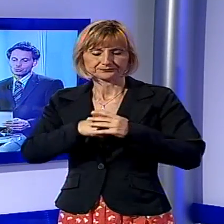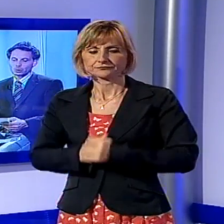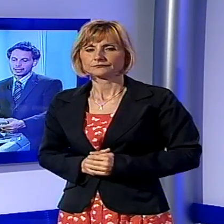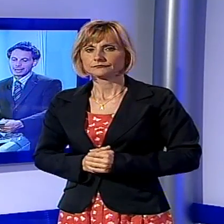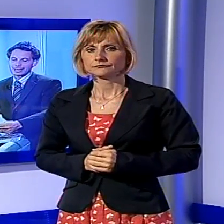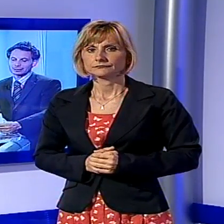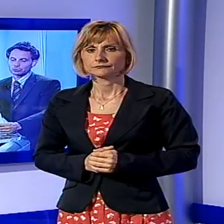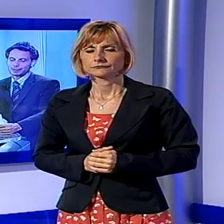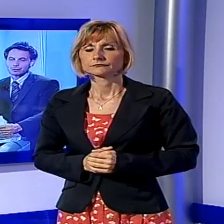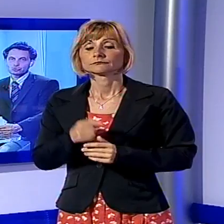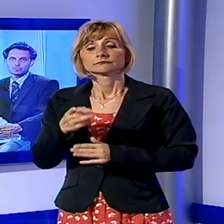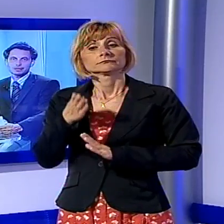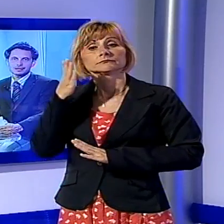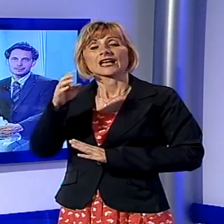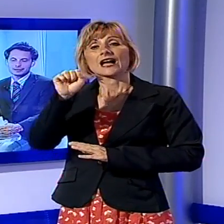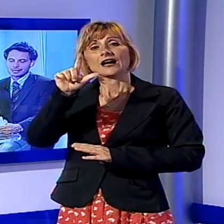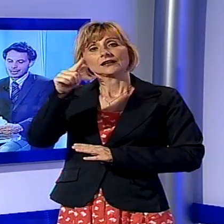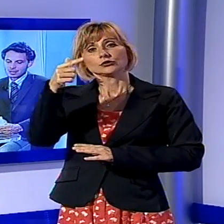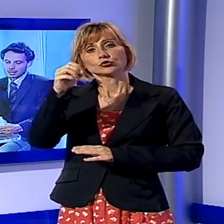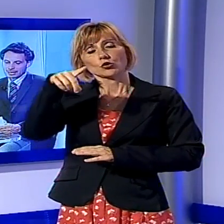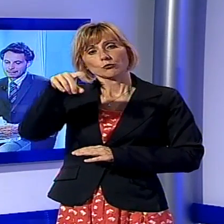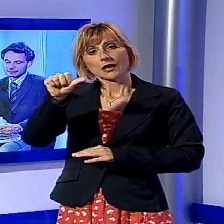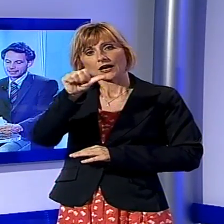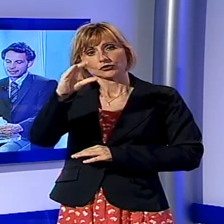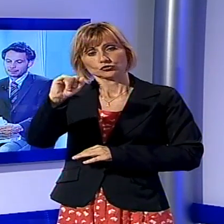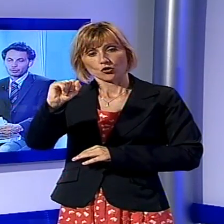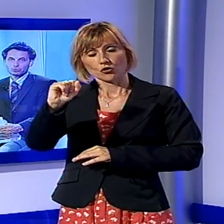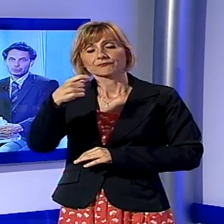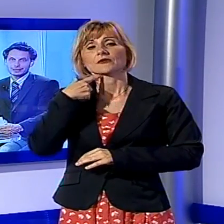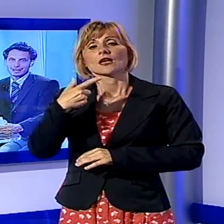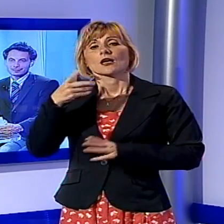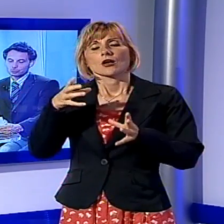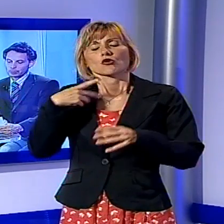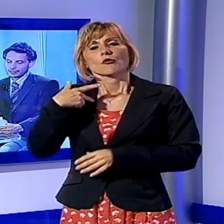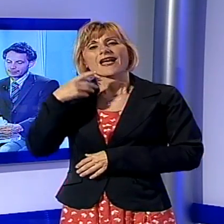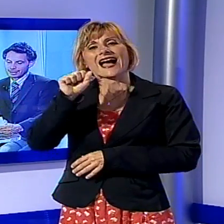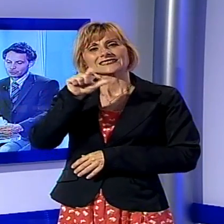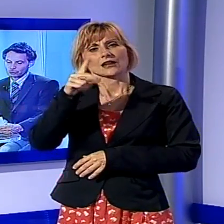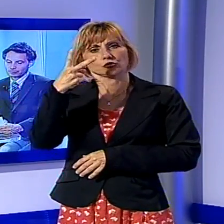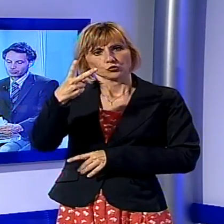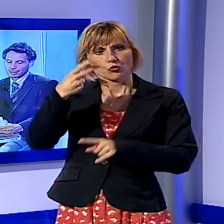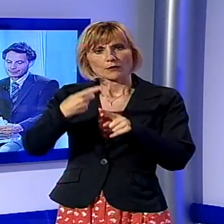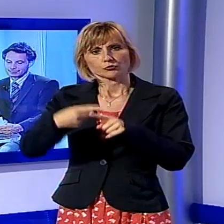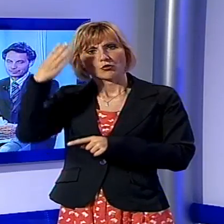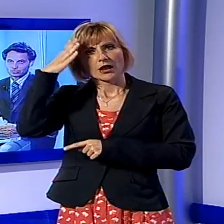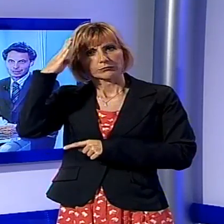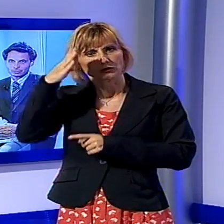Lucca ad Alto Pascio, un blitz della Capitaneria di Porto e dell'Asle 2 all'interno di un ristorante situato